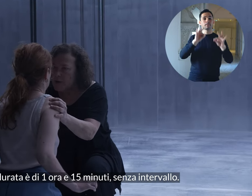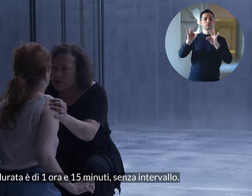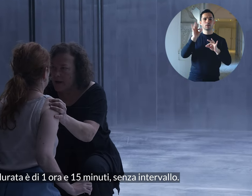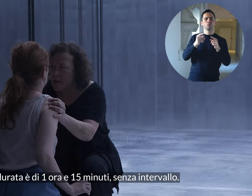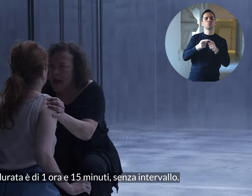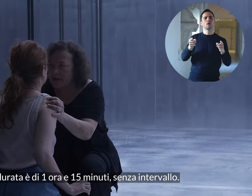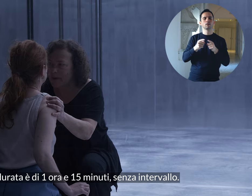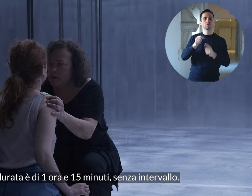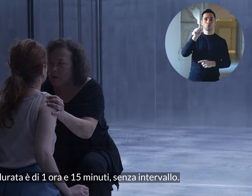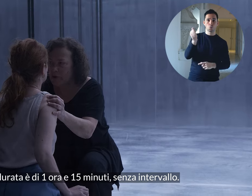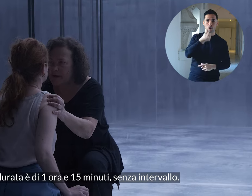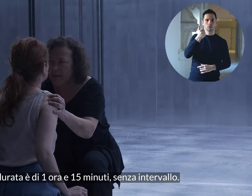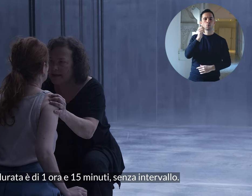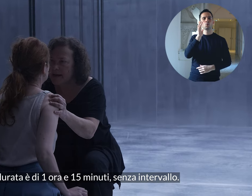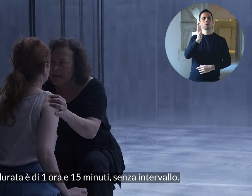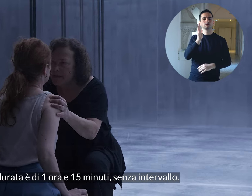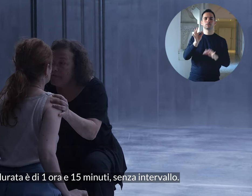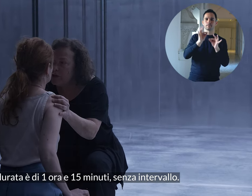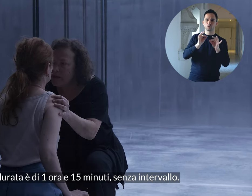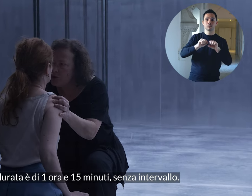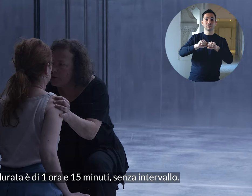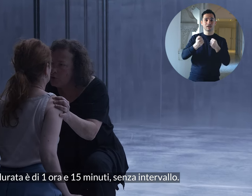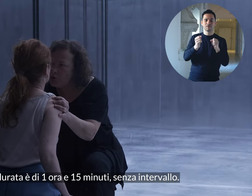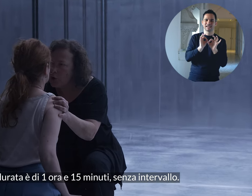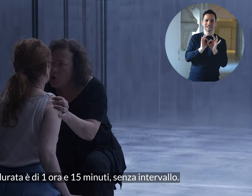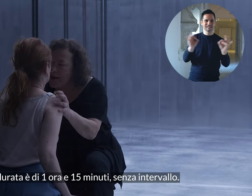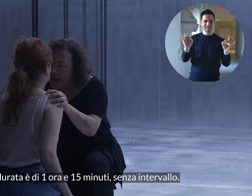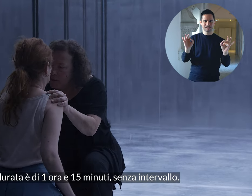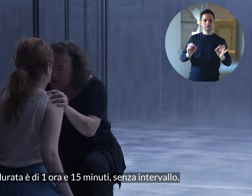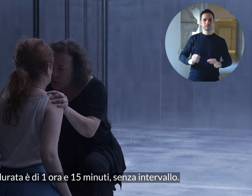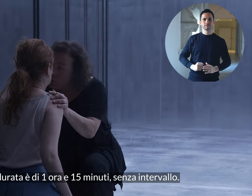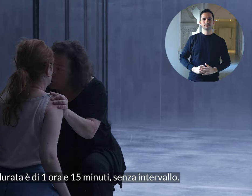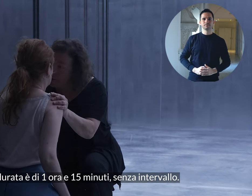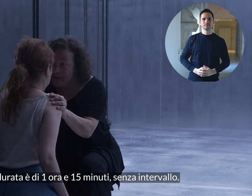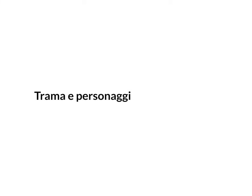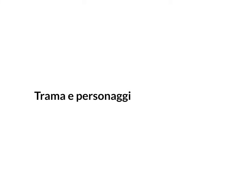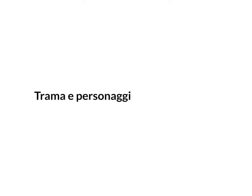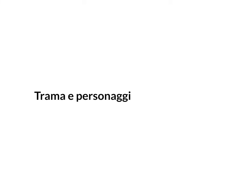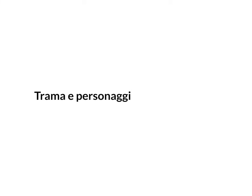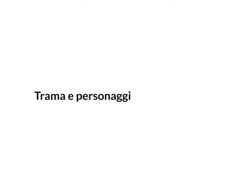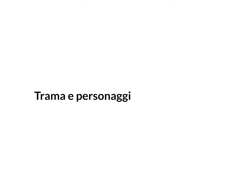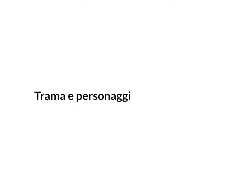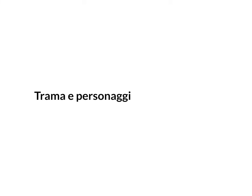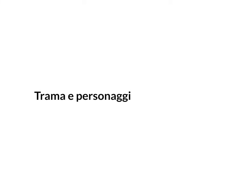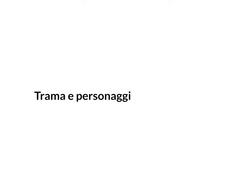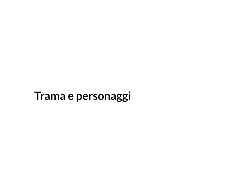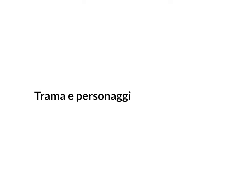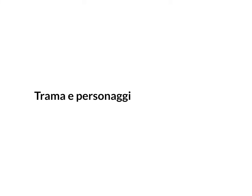La durata è di 1 ora e 15 minuti senza intervallo. Trama e personaggi.